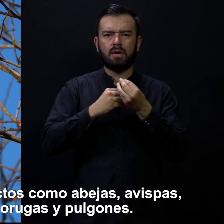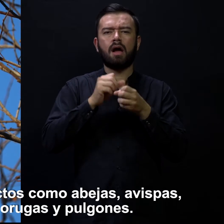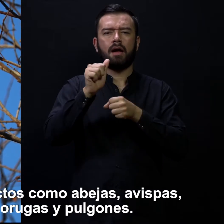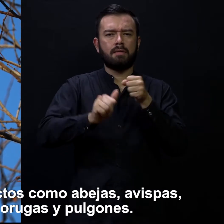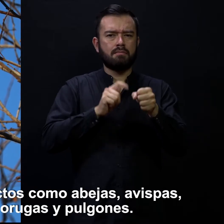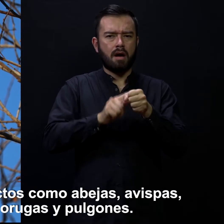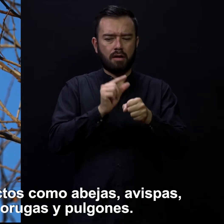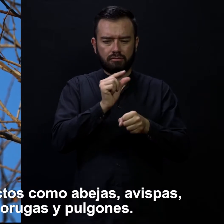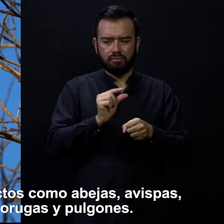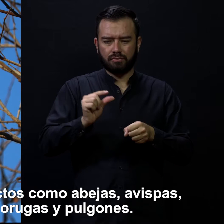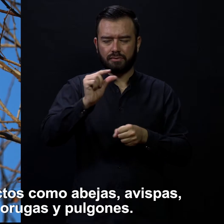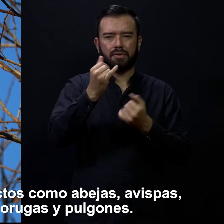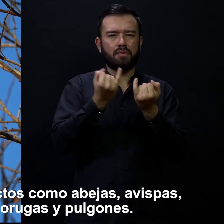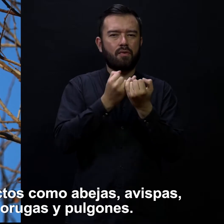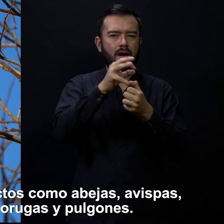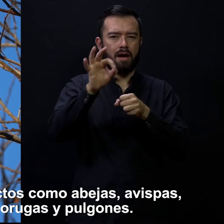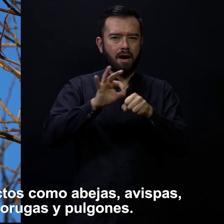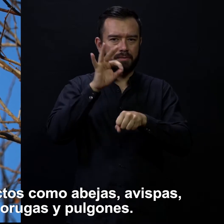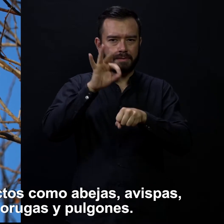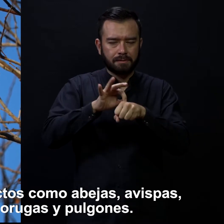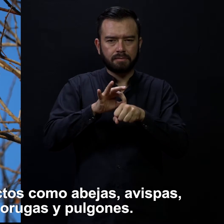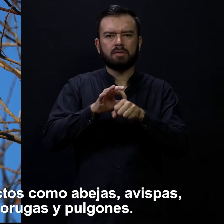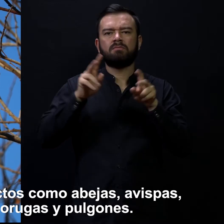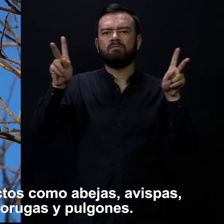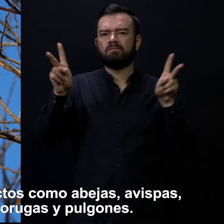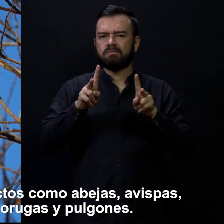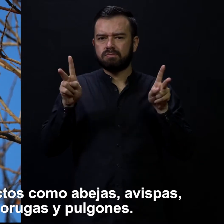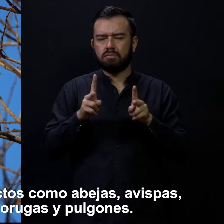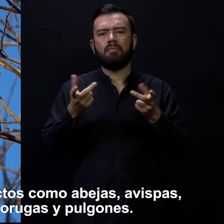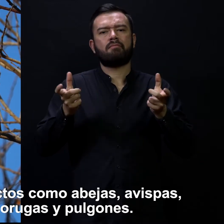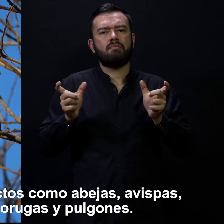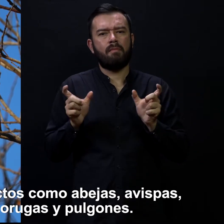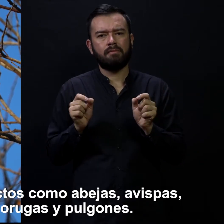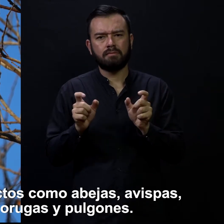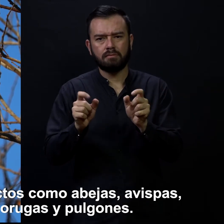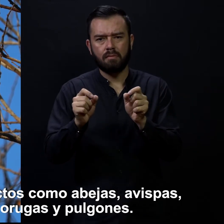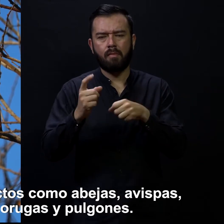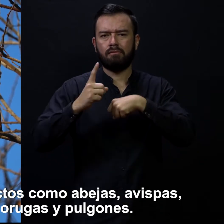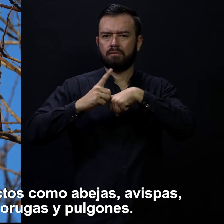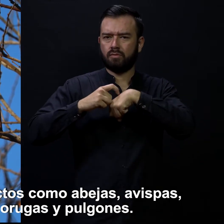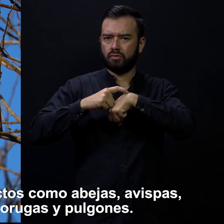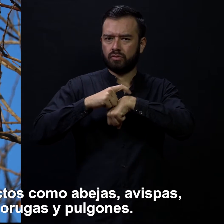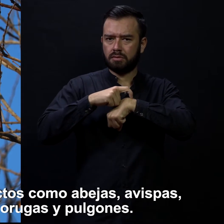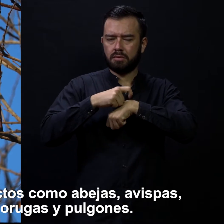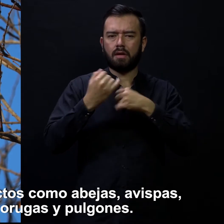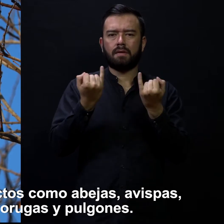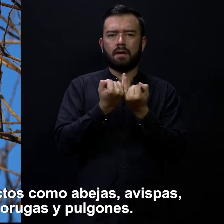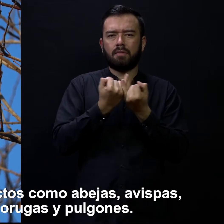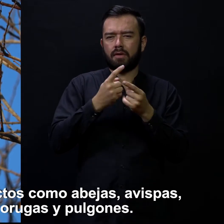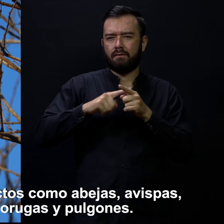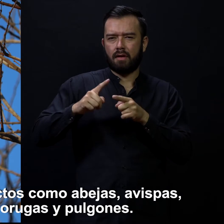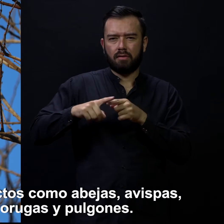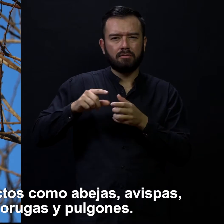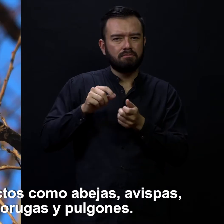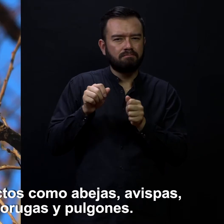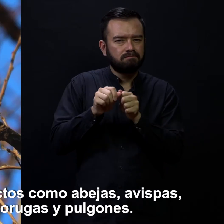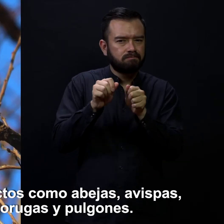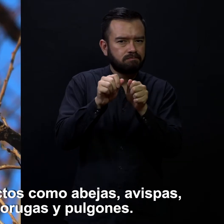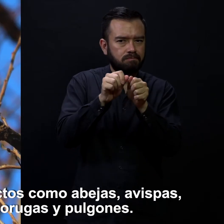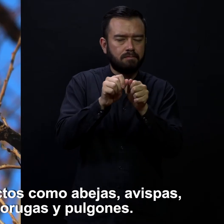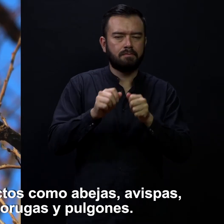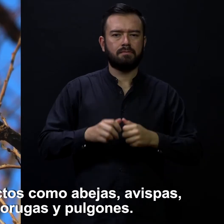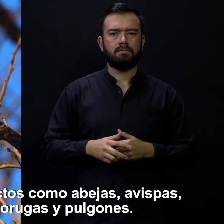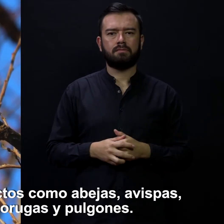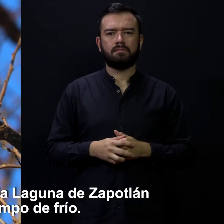alimenta de insectos como abejas, avispas, escarabajos, orugas y pulgones